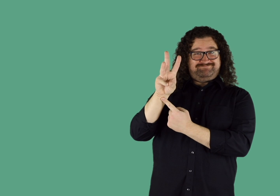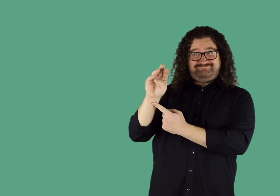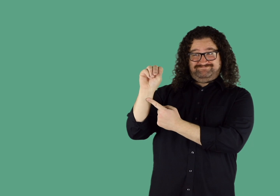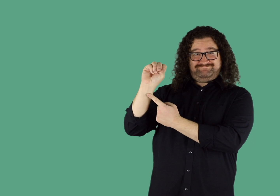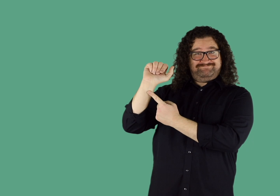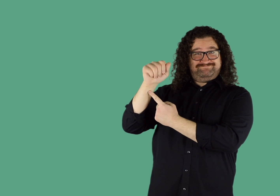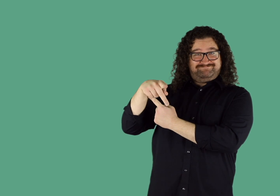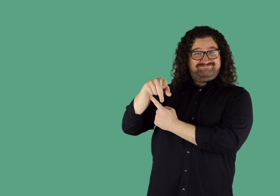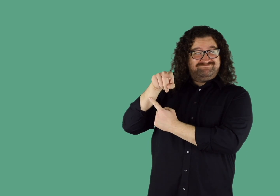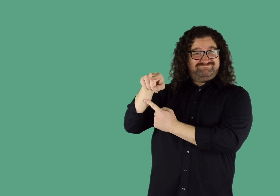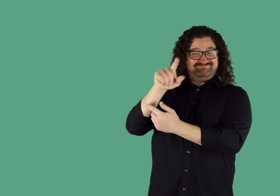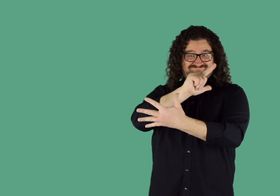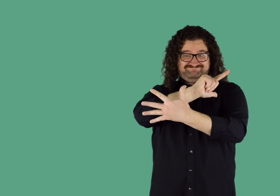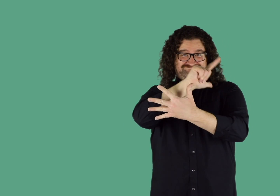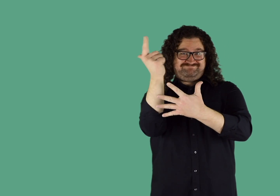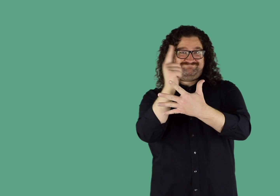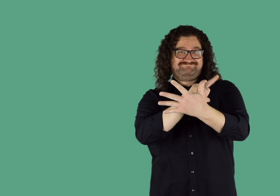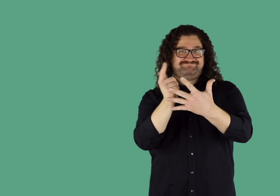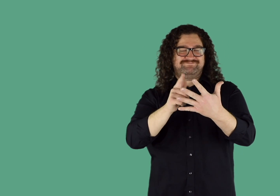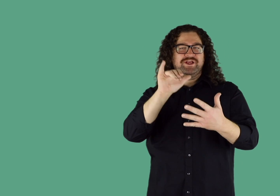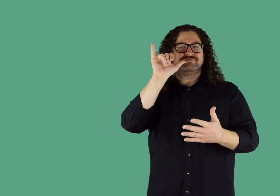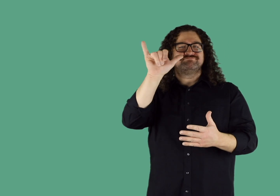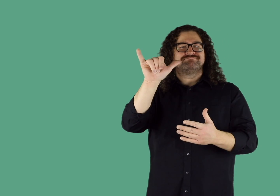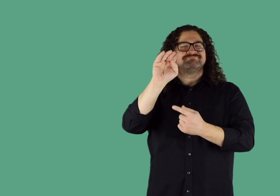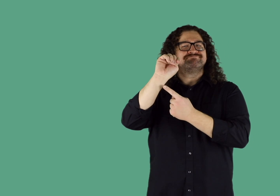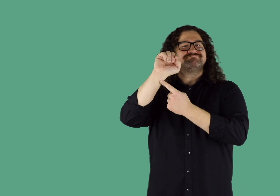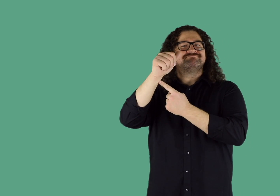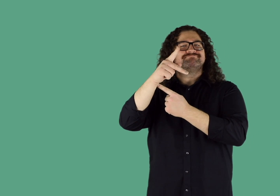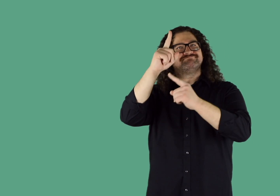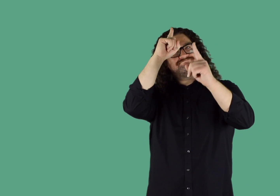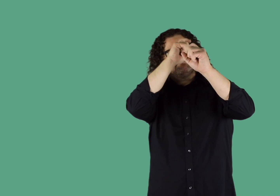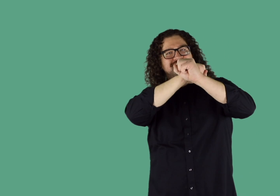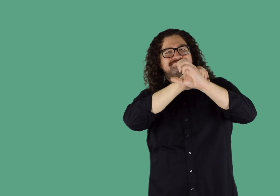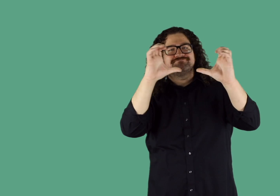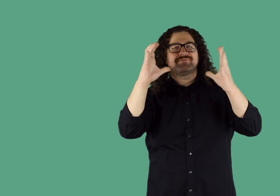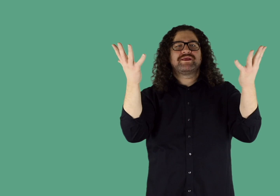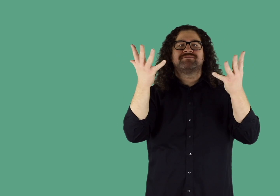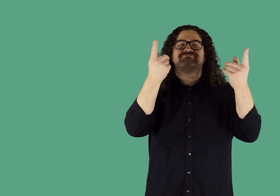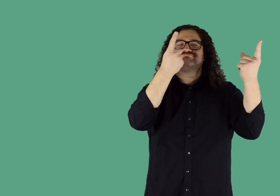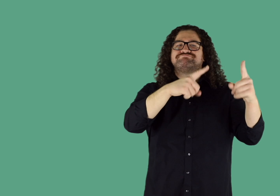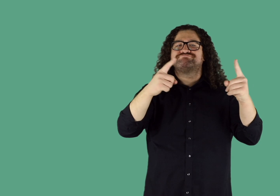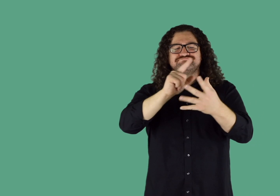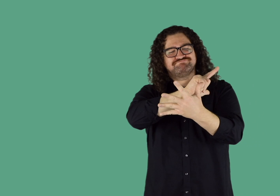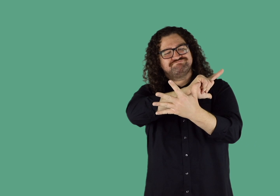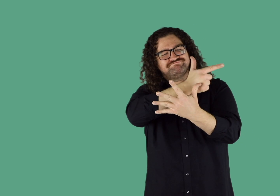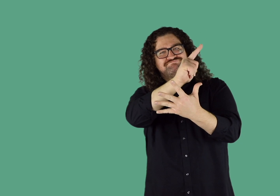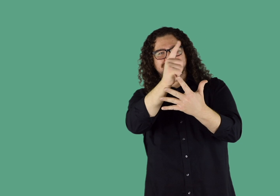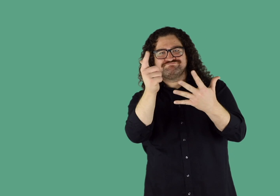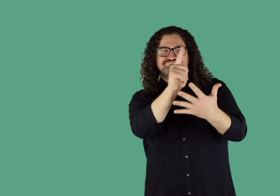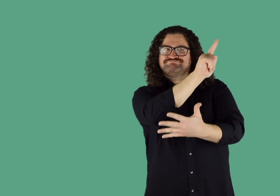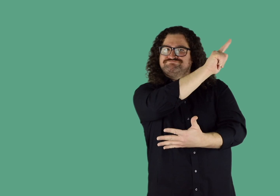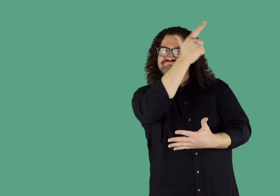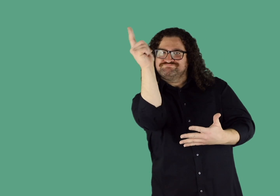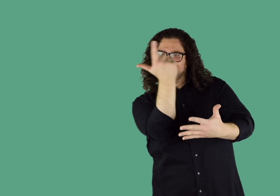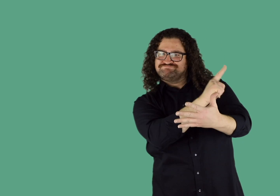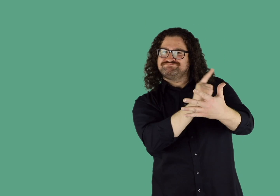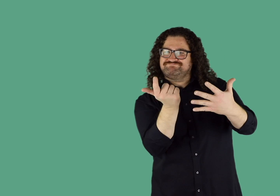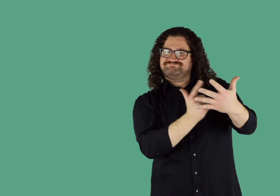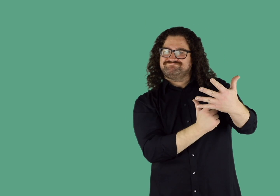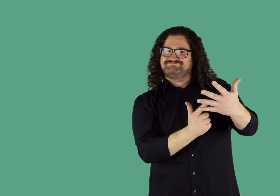relacionadas con tu trabajo y tus obligaciones de trabajo. Y las